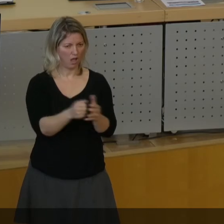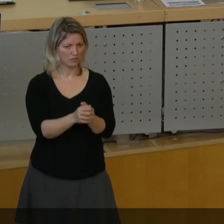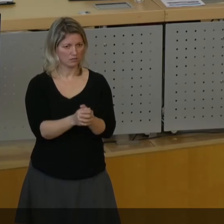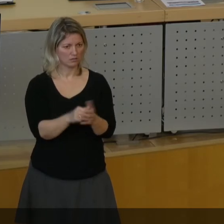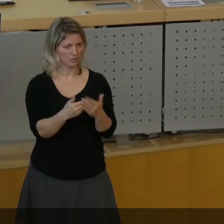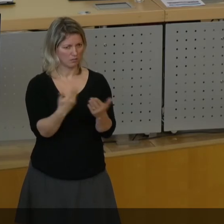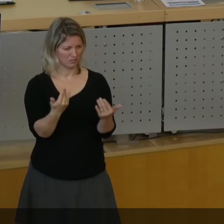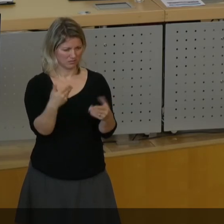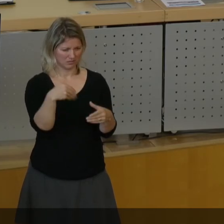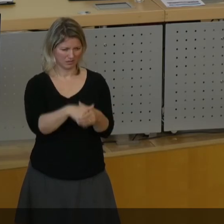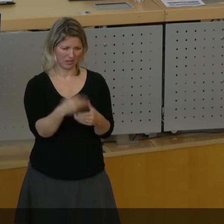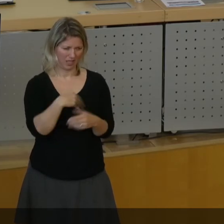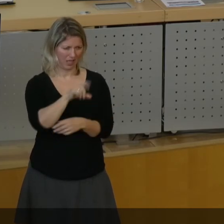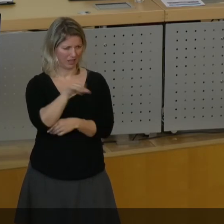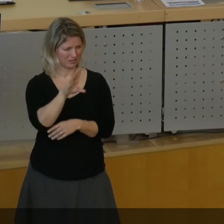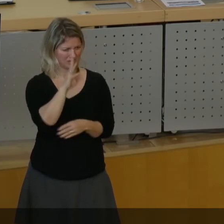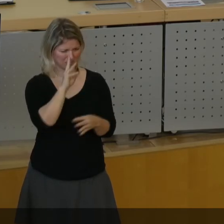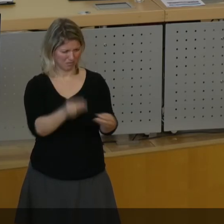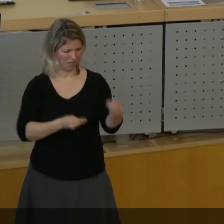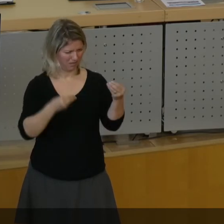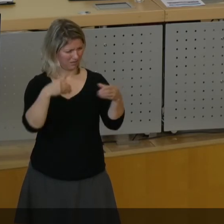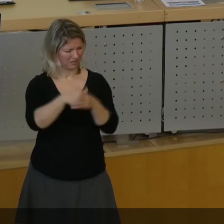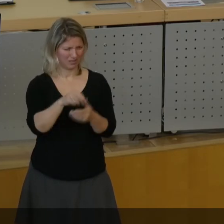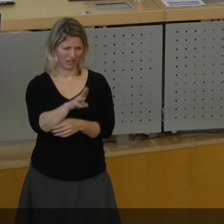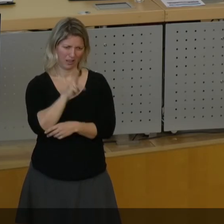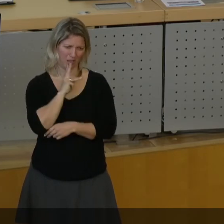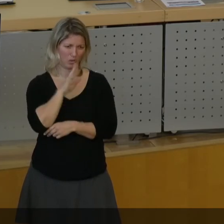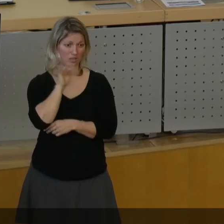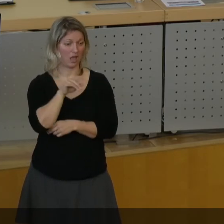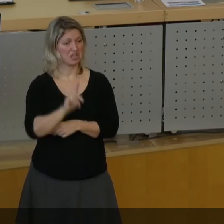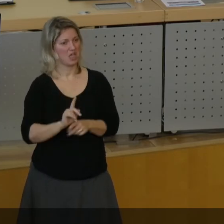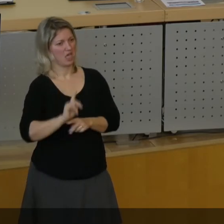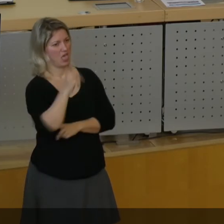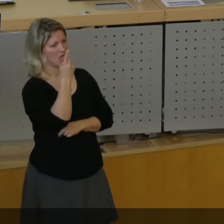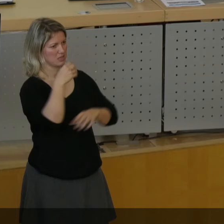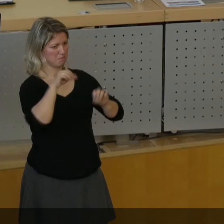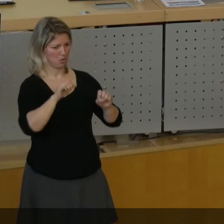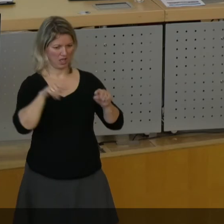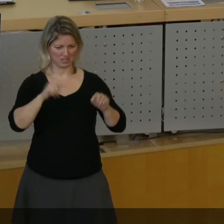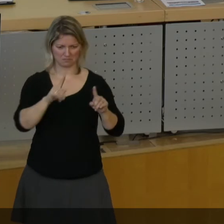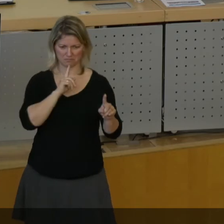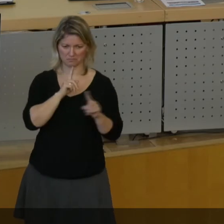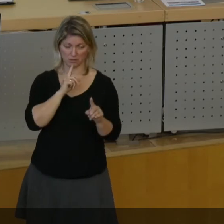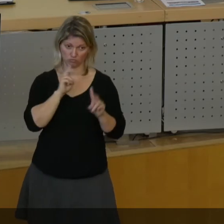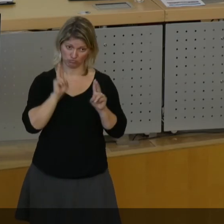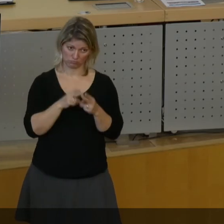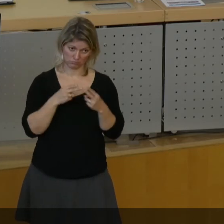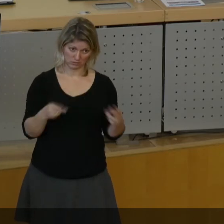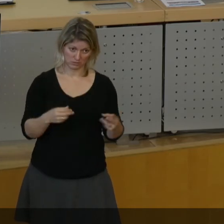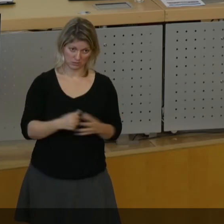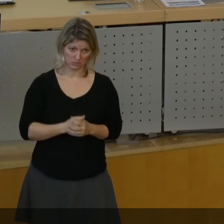klare Lüge von Herrn Lichtig definiert, der vorhin sagte, es wäre die erste Möglichkeit, es hier zu behandeln. Nein, dem ist nicht so.